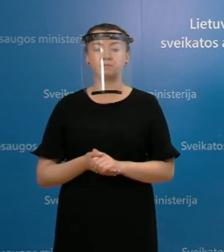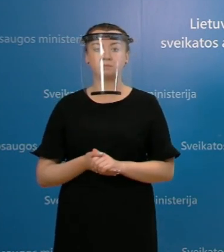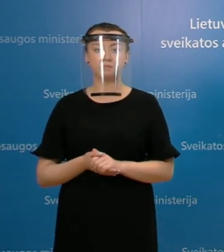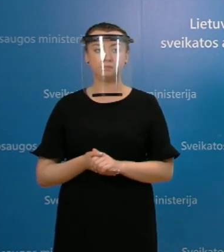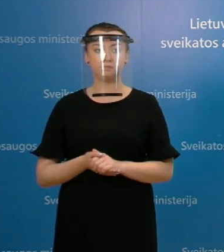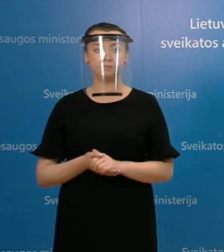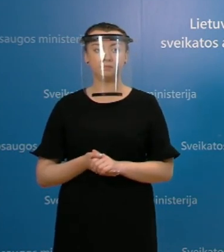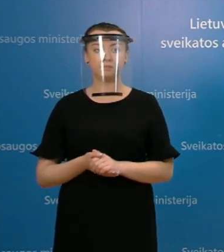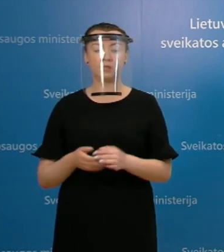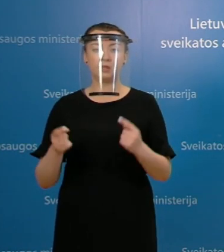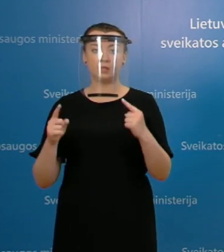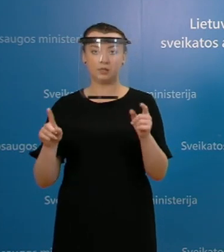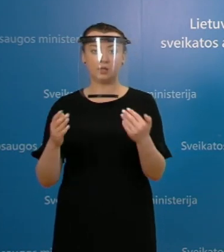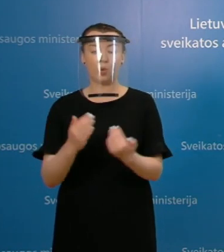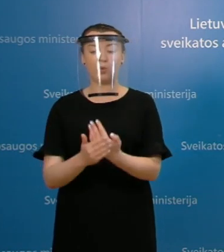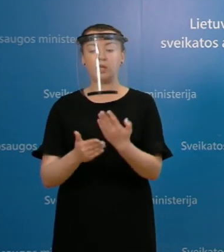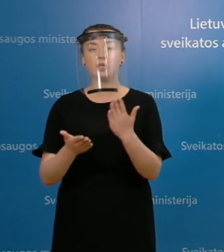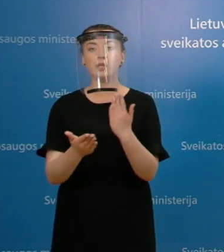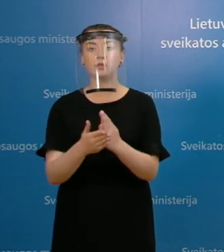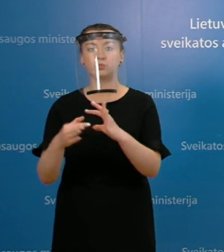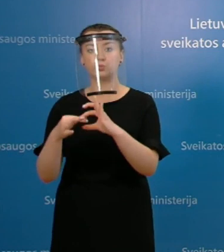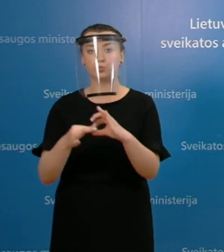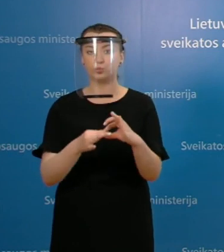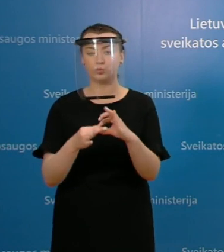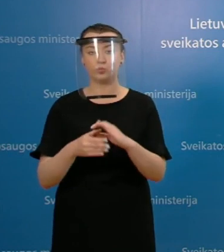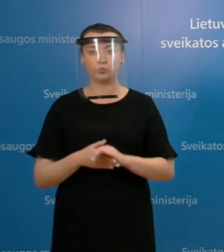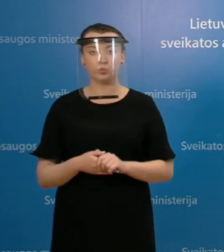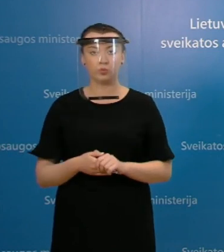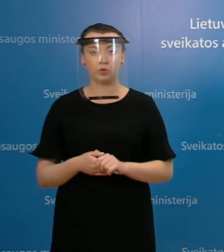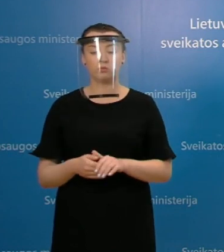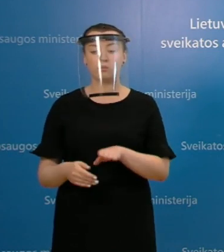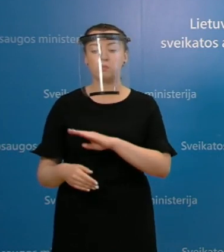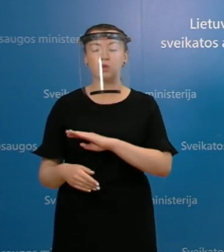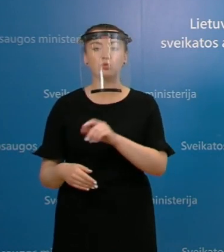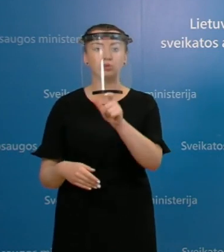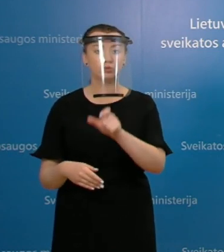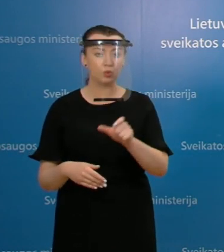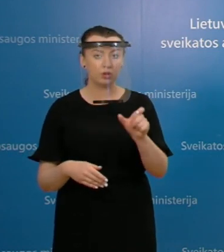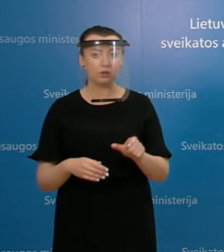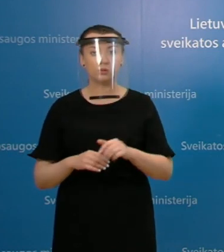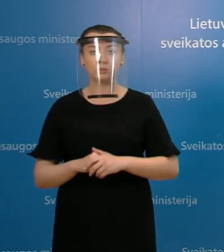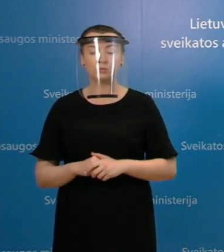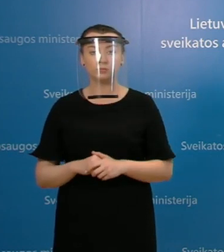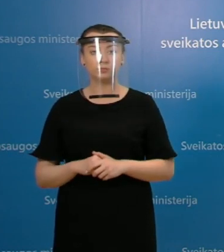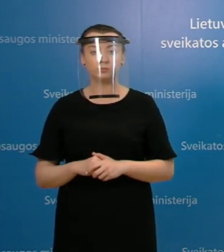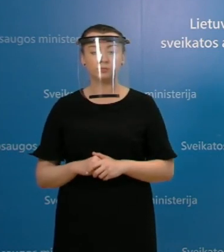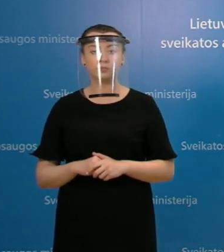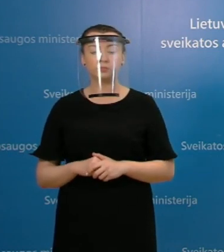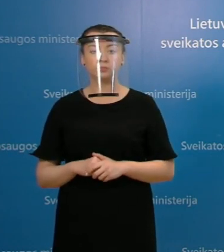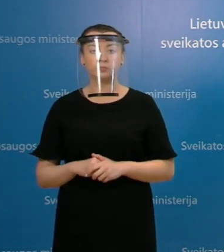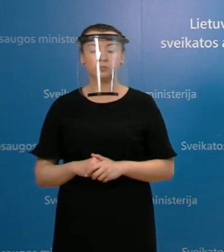tokia žinia yra susijusi su mirusiais nuo koronavirusinės infekcijos.